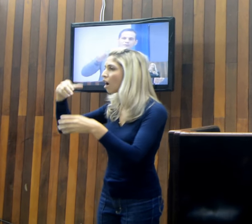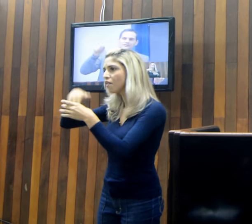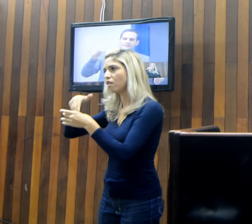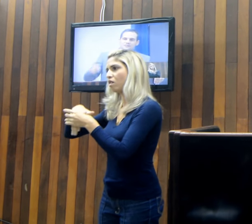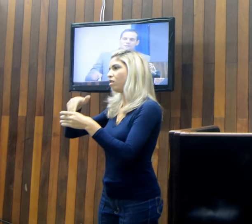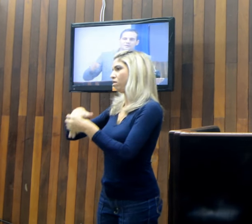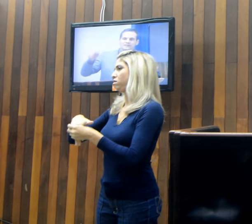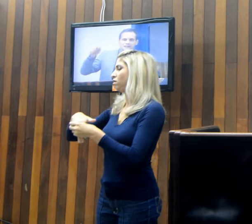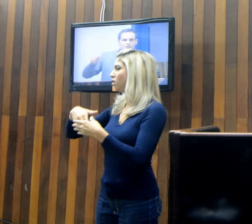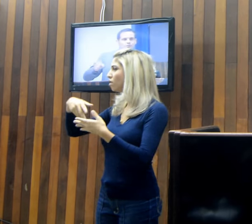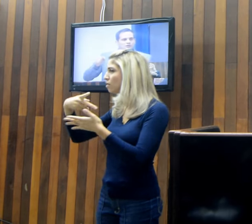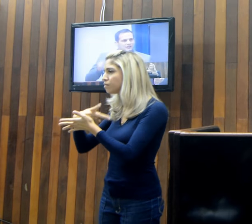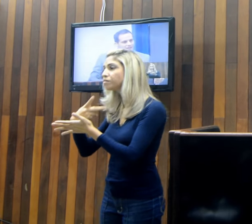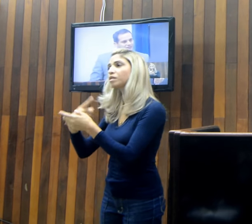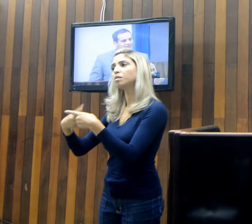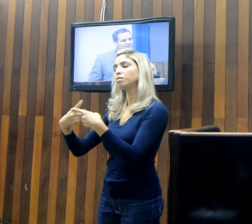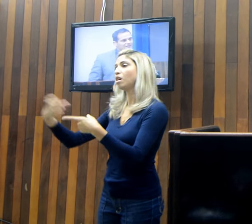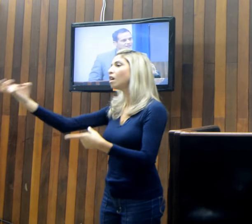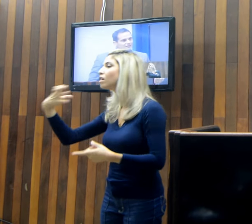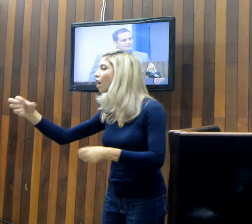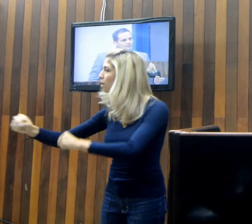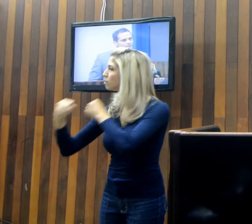porque eu preciso me manter no poder.